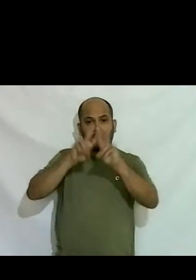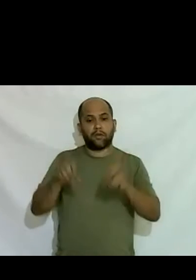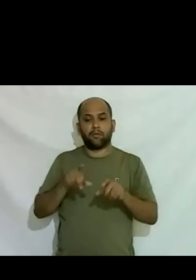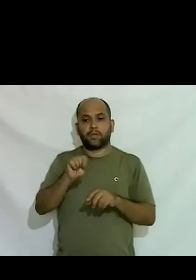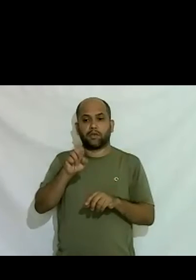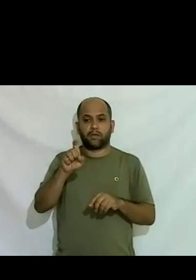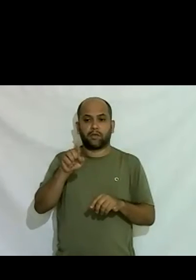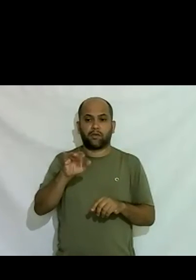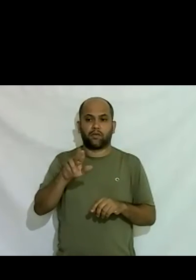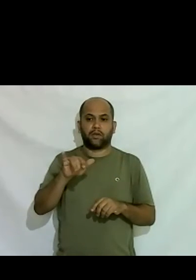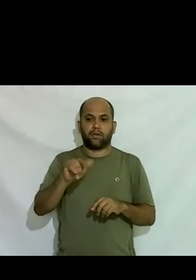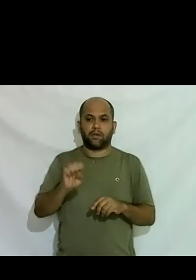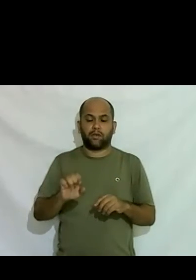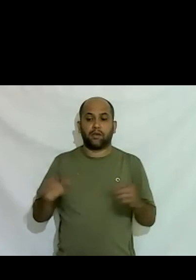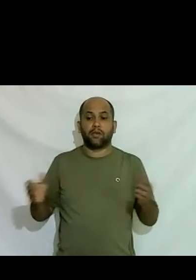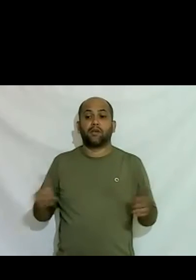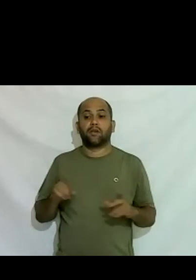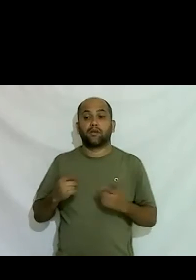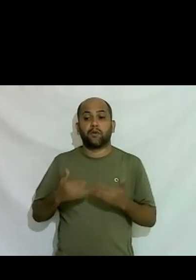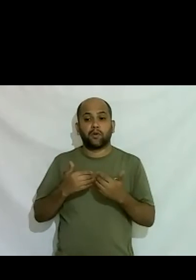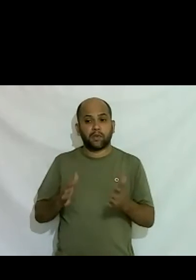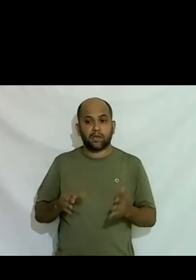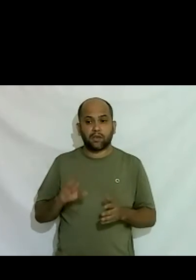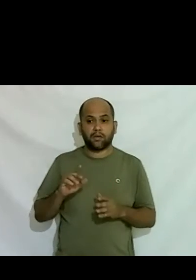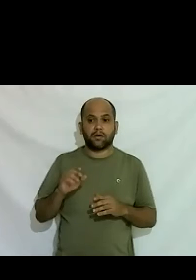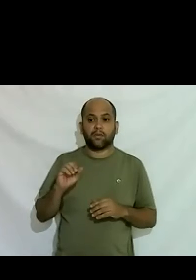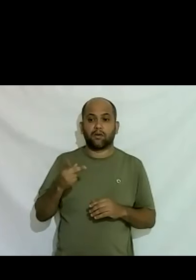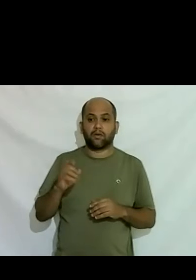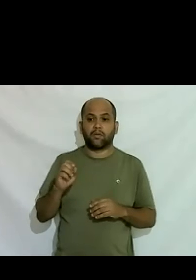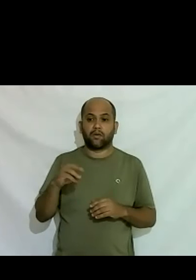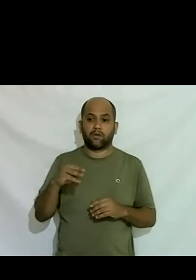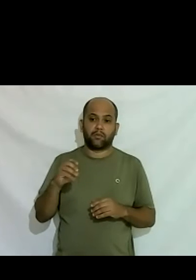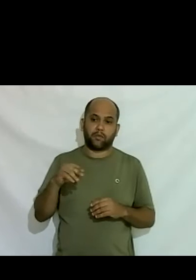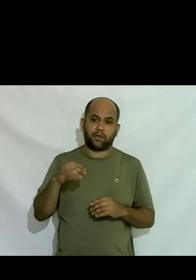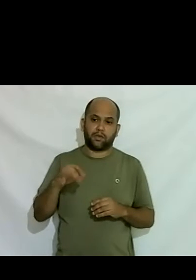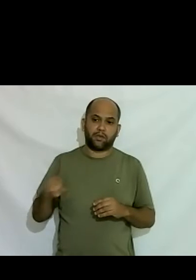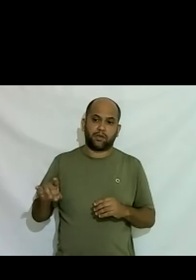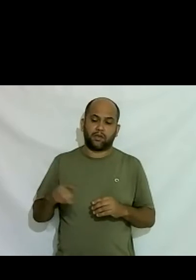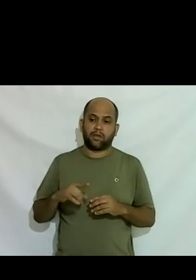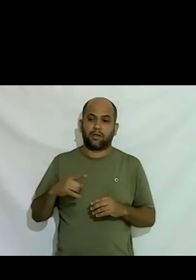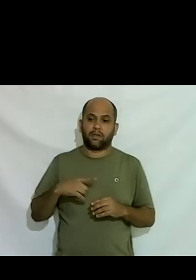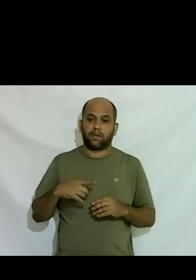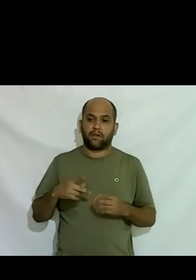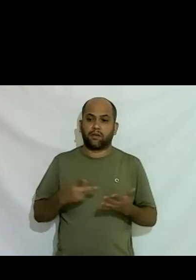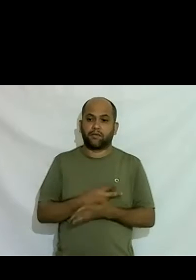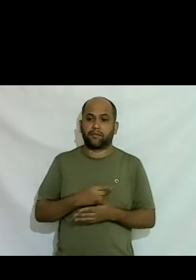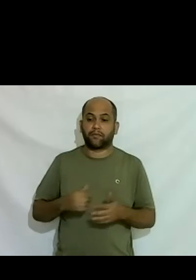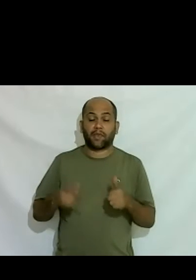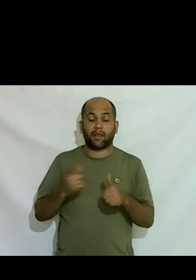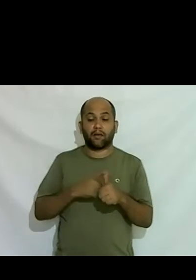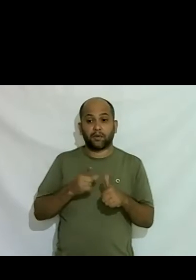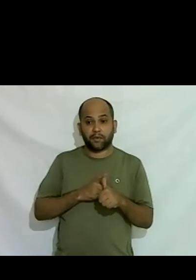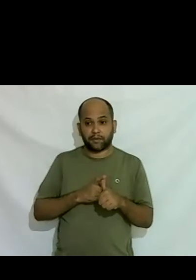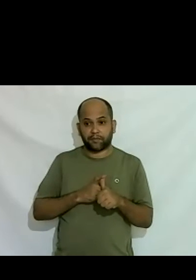naquele momento eu começando a harmonizar entendendo o que acontecia caíram duas fichas a primeira ficha que me